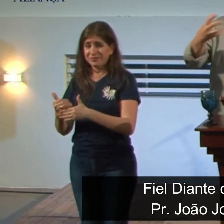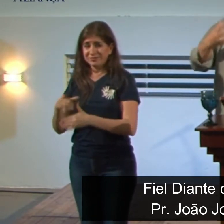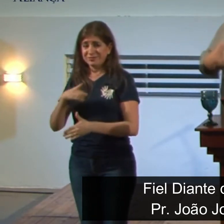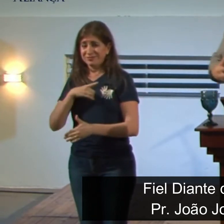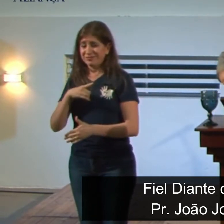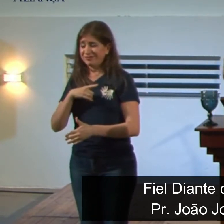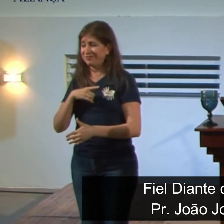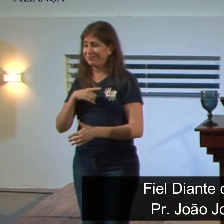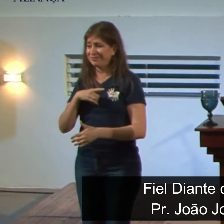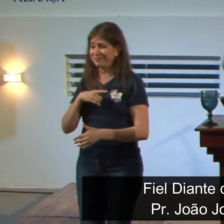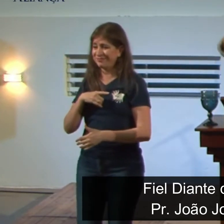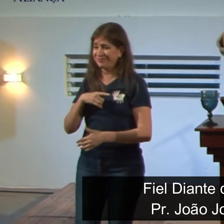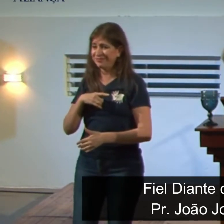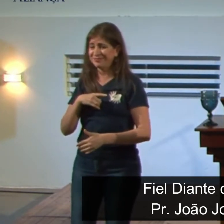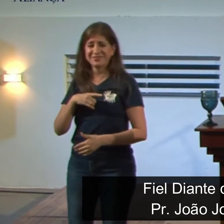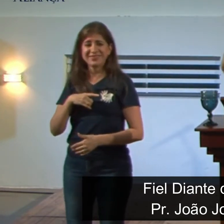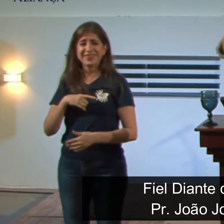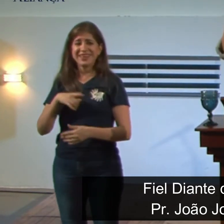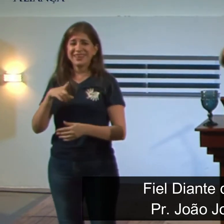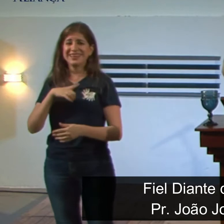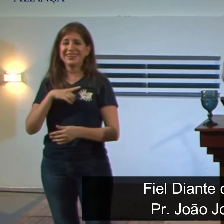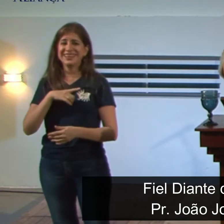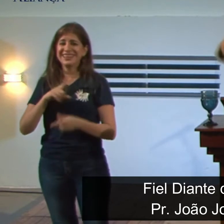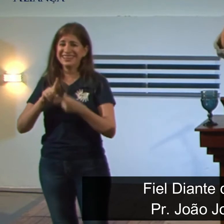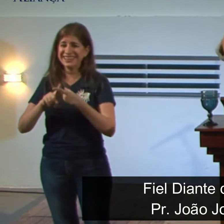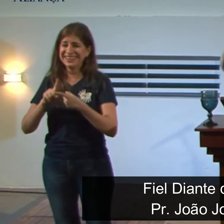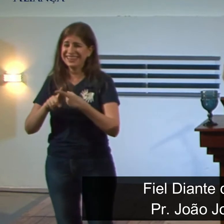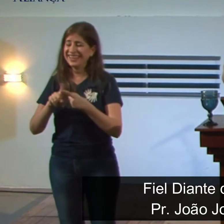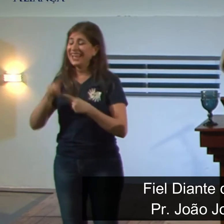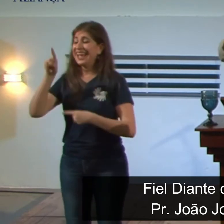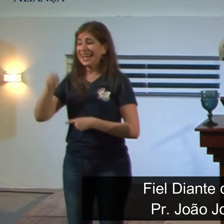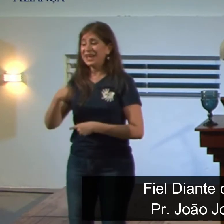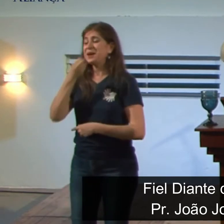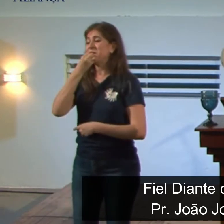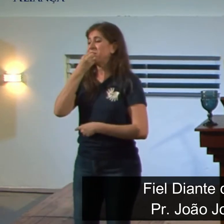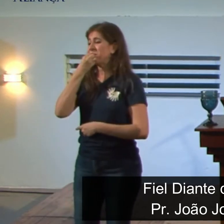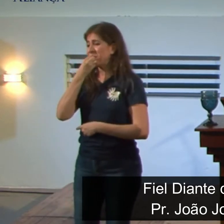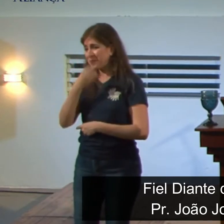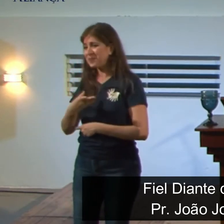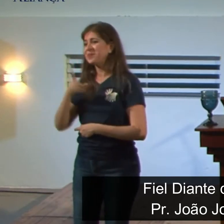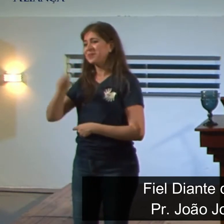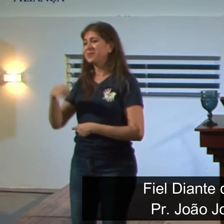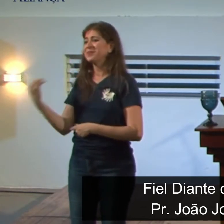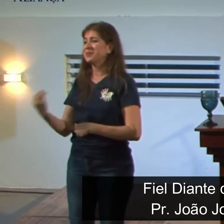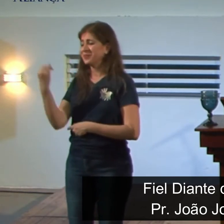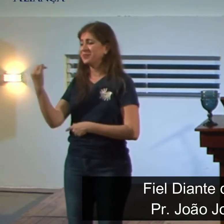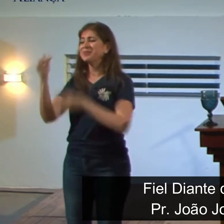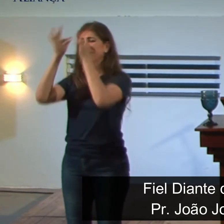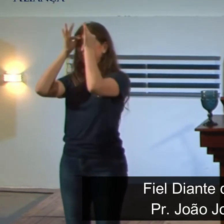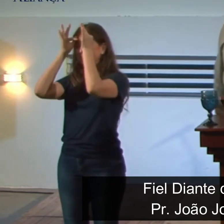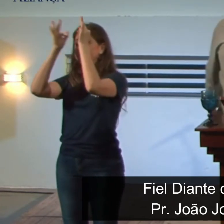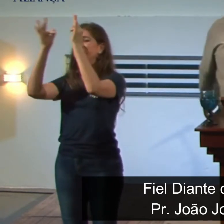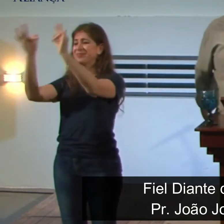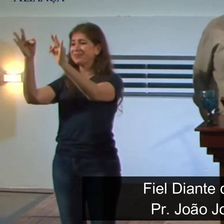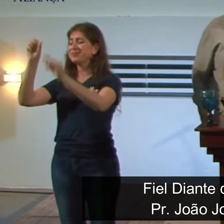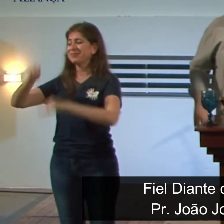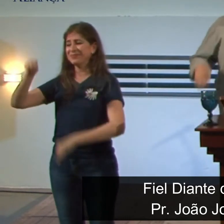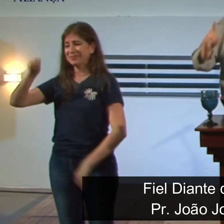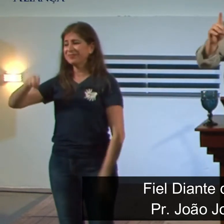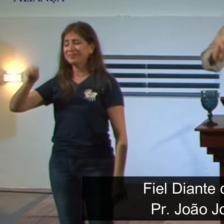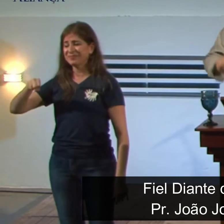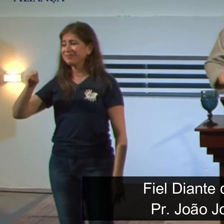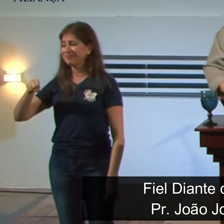terceira coisa que nós podemos extrair desse texto, vale a pena ser fiel, vale a pena,